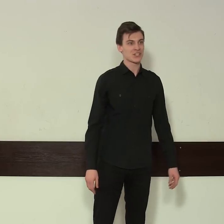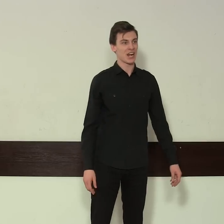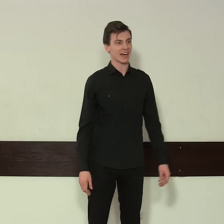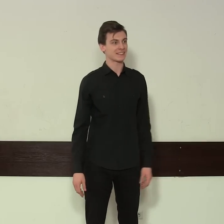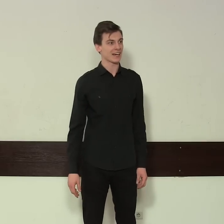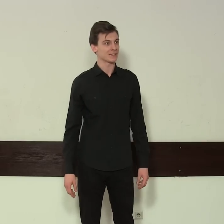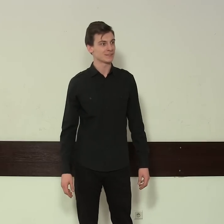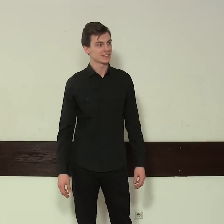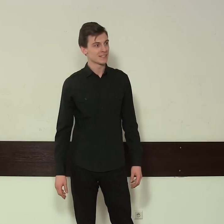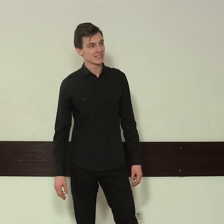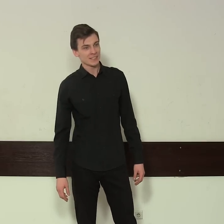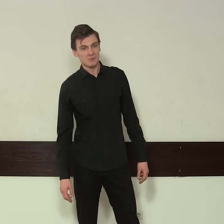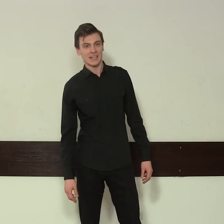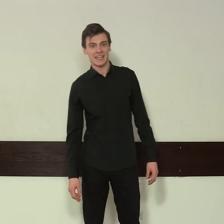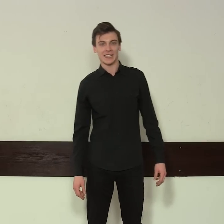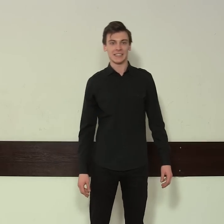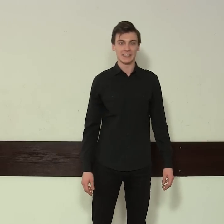Szlachta! Łajdaki!